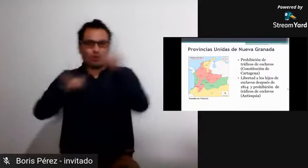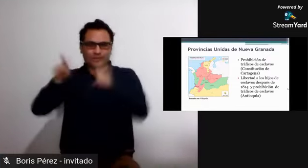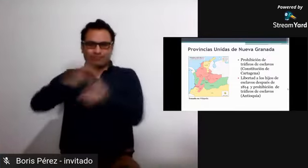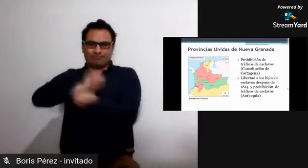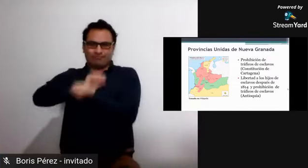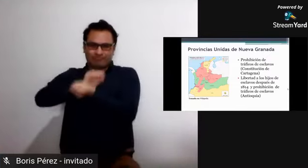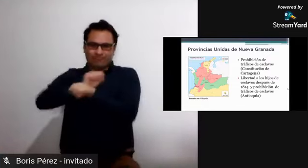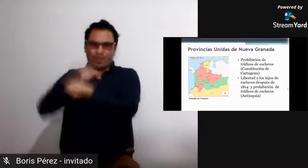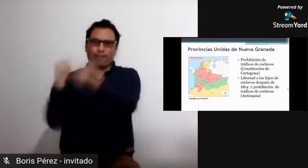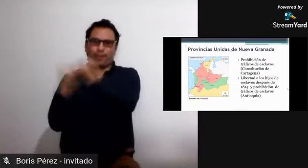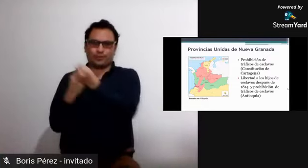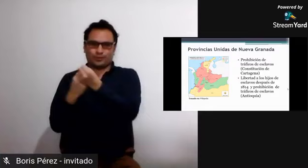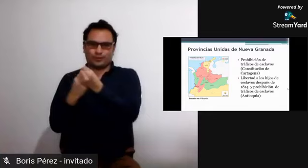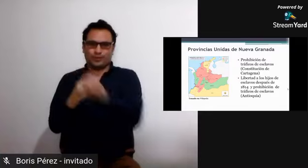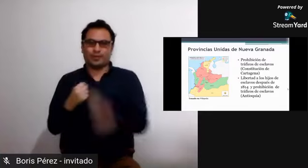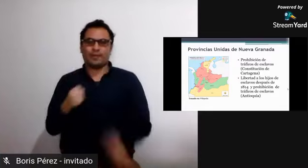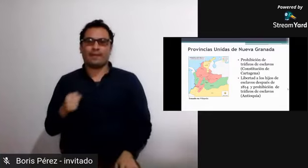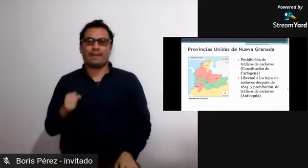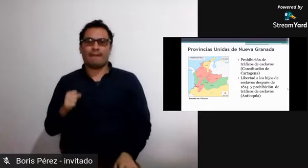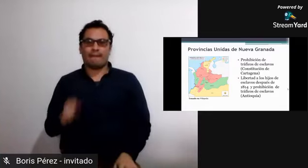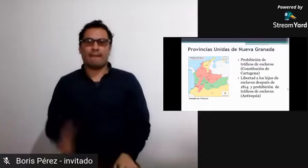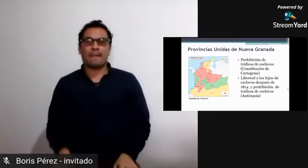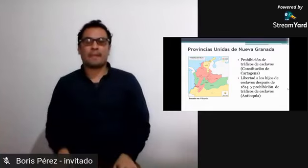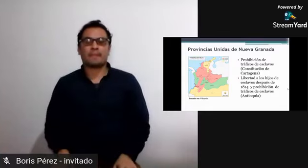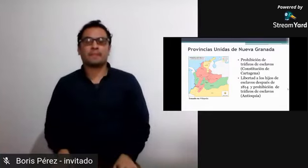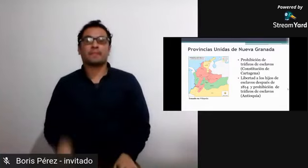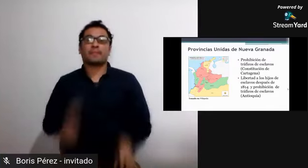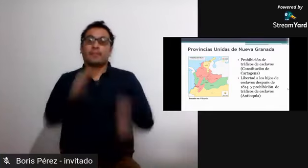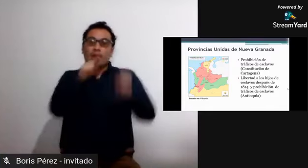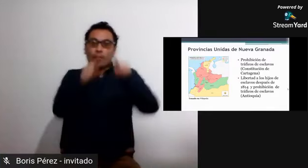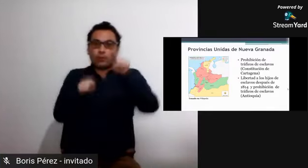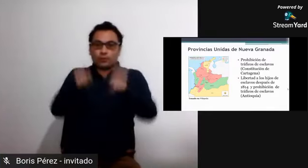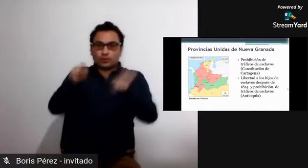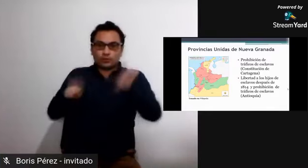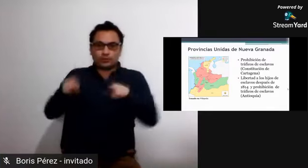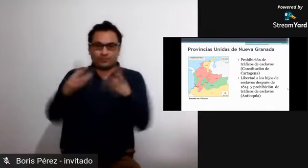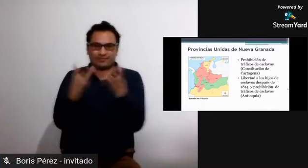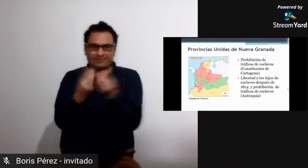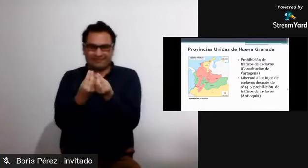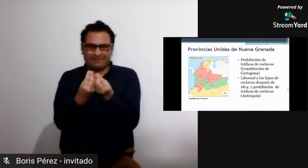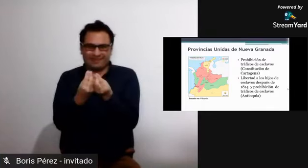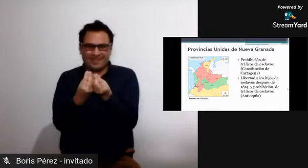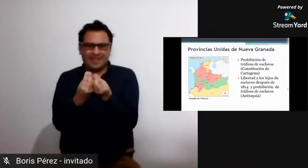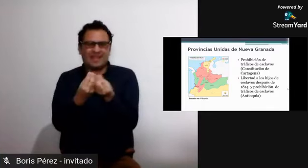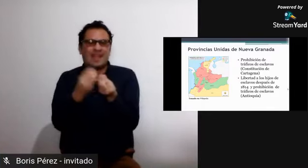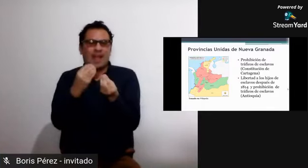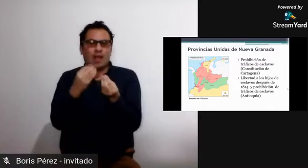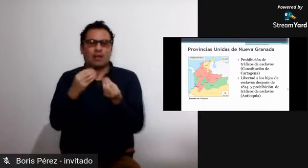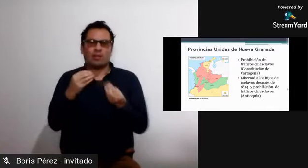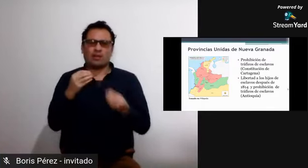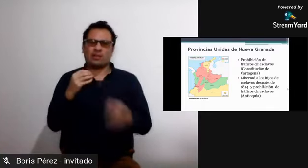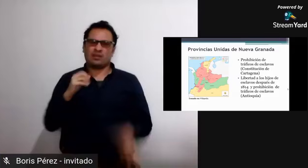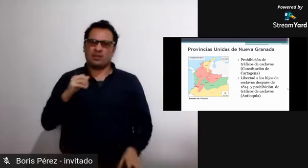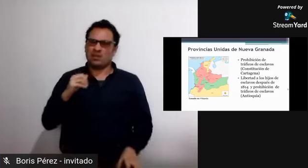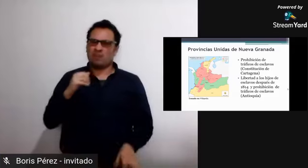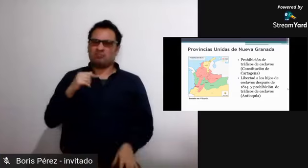hacía con ellos, era que si ellos respaldaban los ejércitos de la corona española, podían conseguir su libertad.